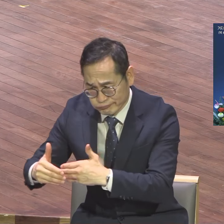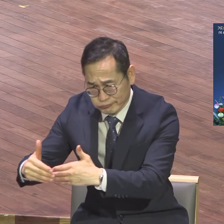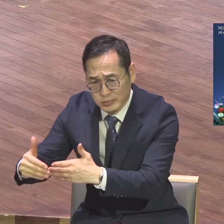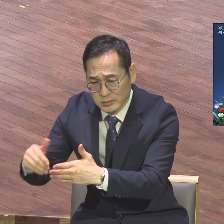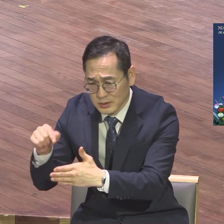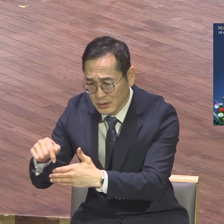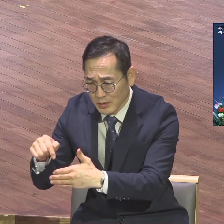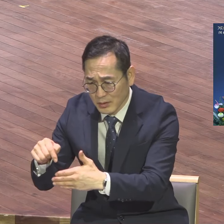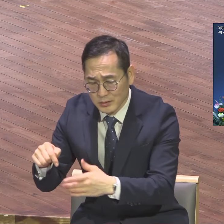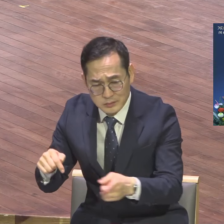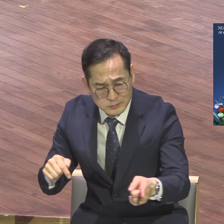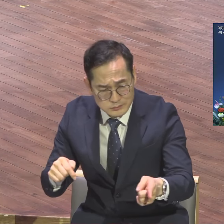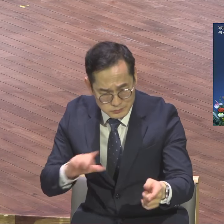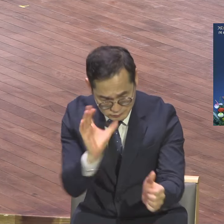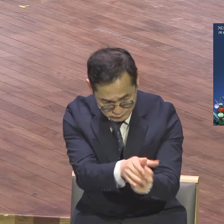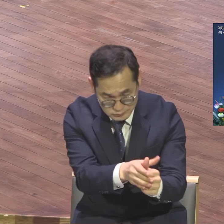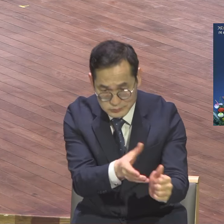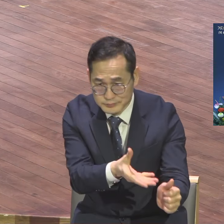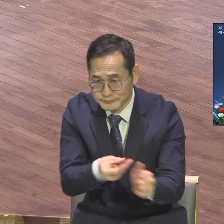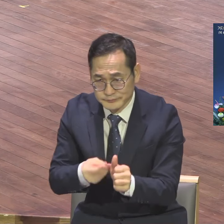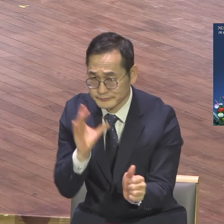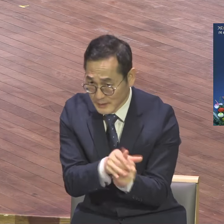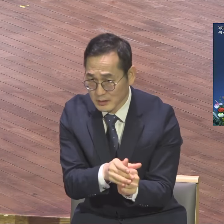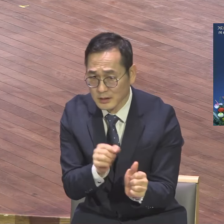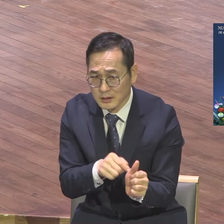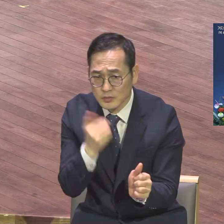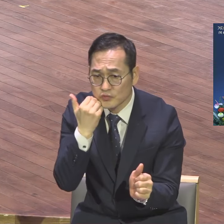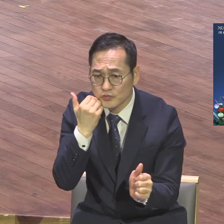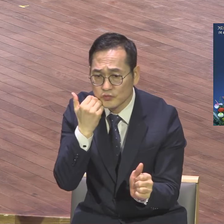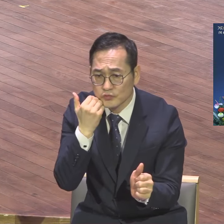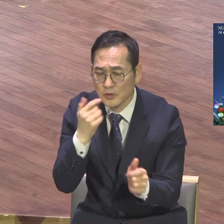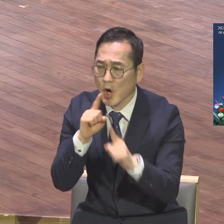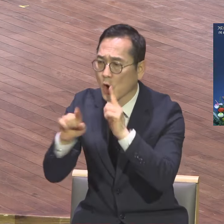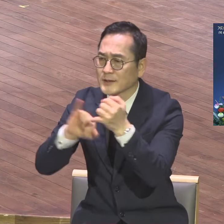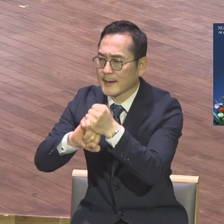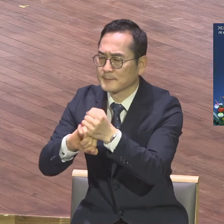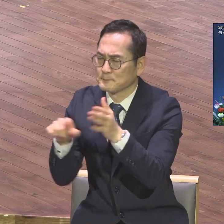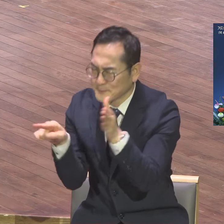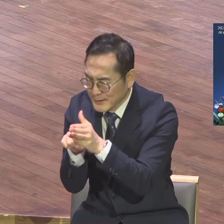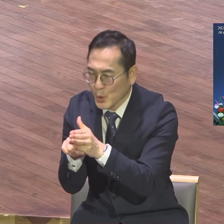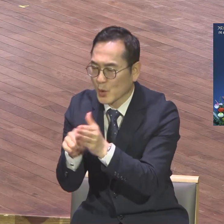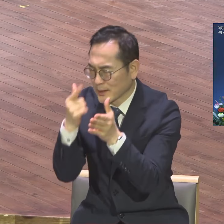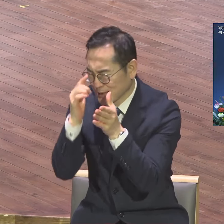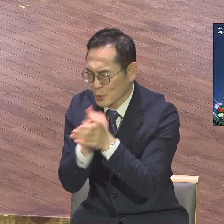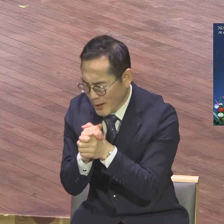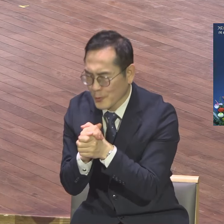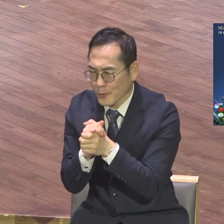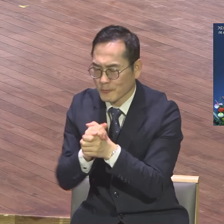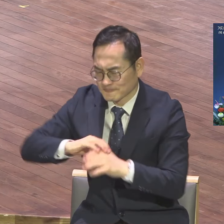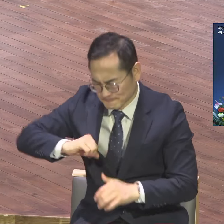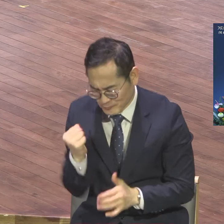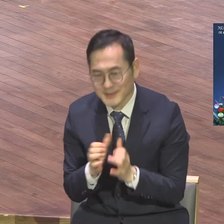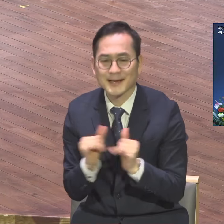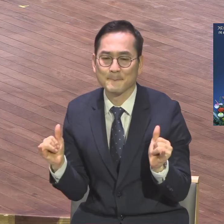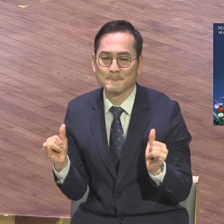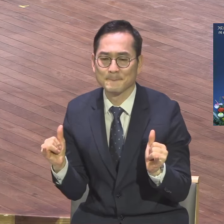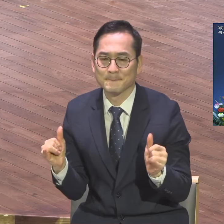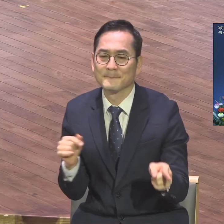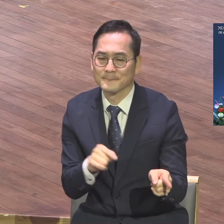언약 잡고 믿고 기도하고 실행하는 자 통해서 성취하신다는 얘기예요. 우리가